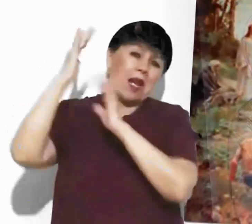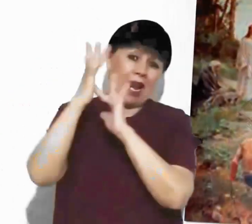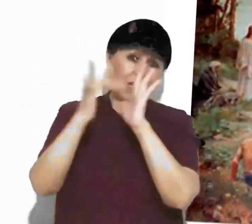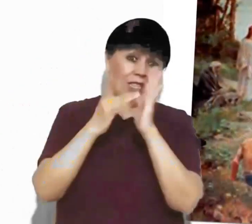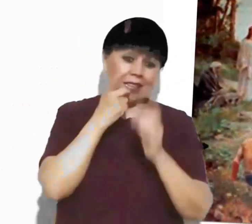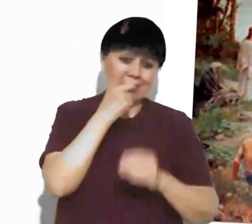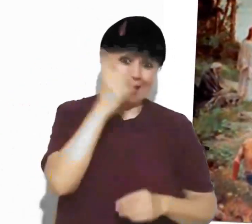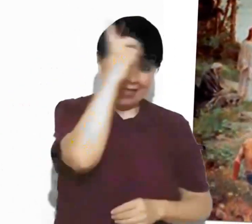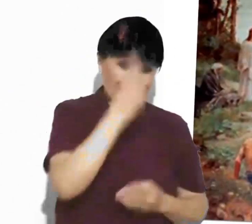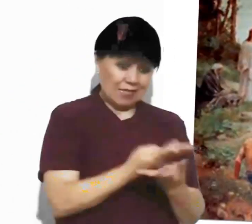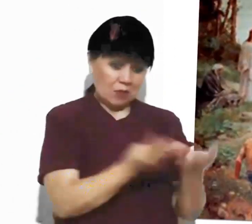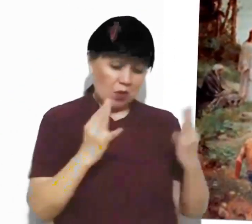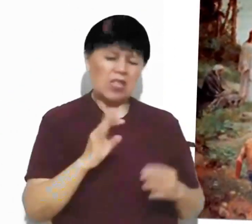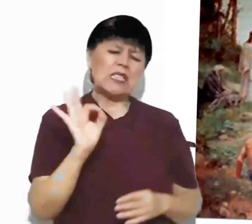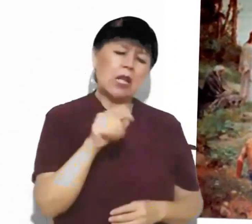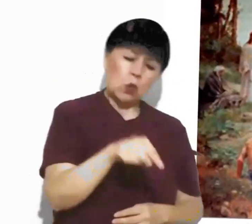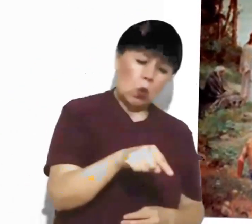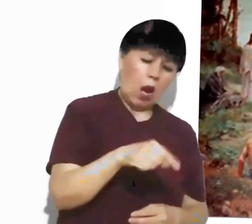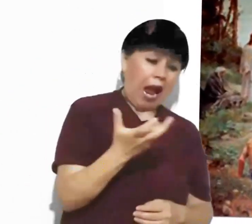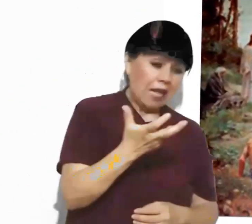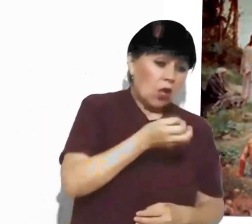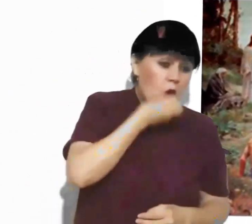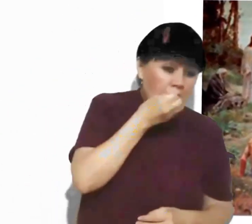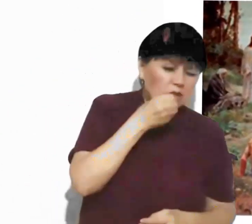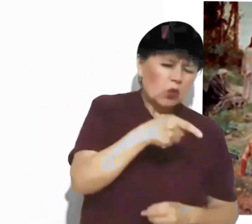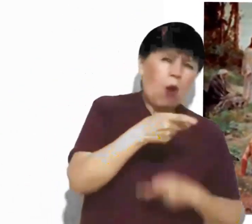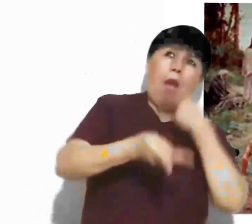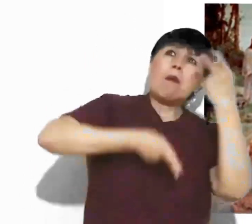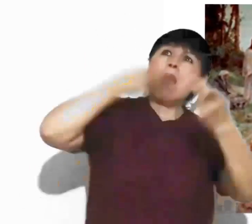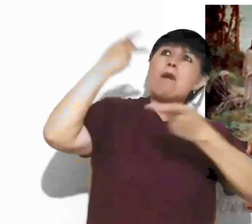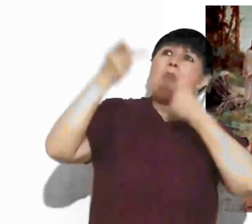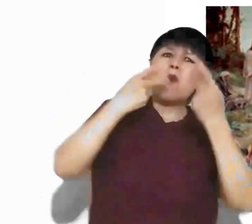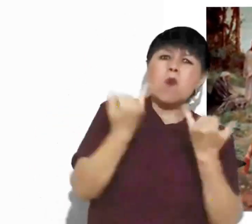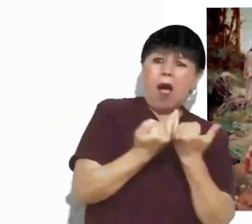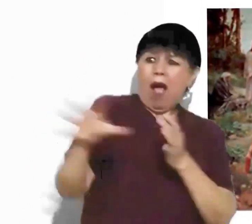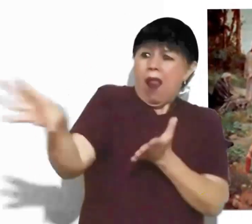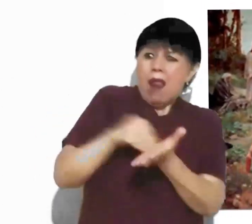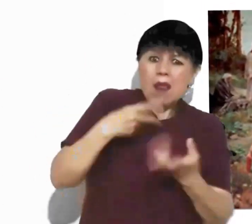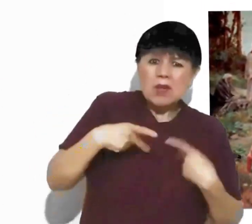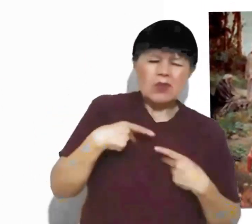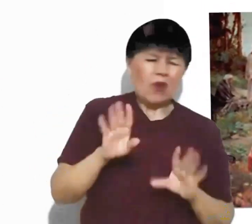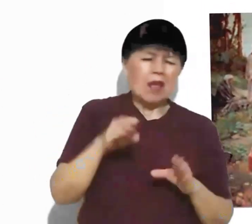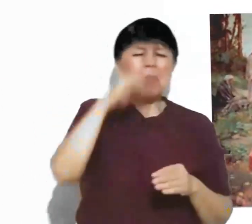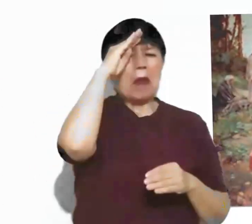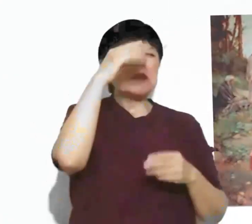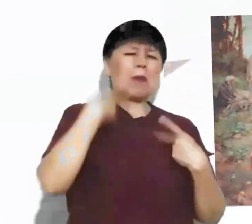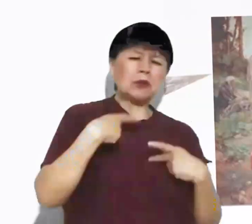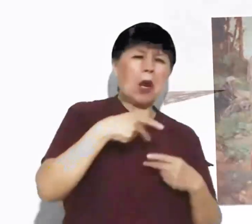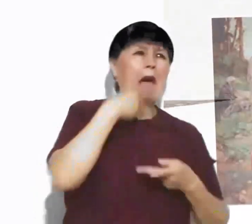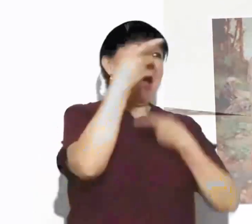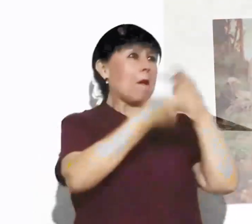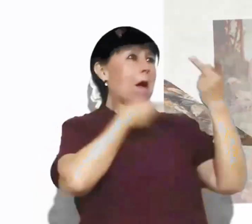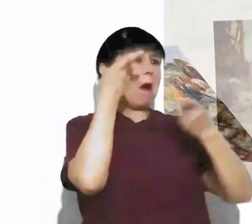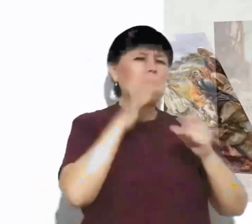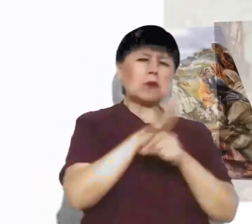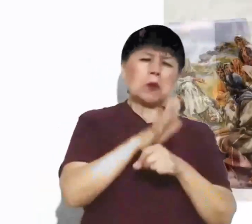discípulos, Cuando ustedes hagan oración, no hablen mucho como los paganos, que se imaginan que a fuerza de mucho hablar